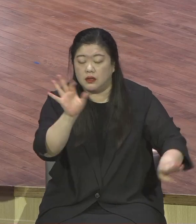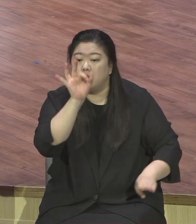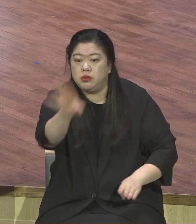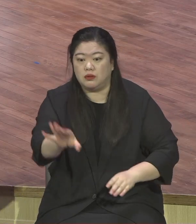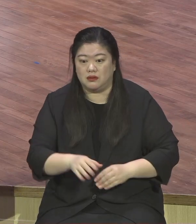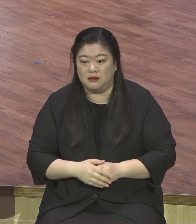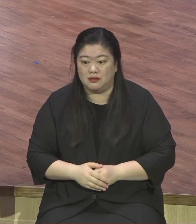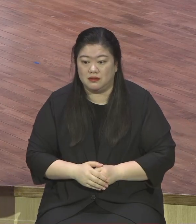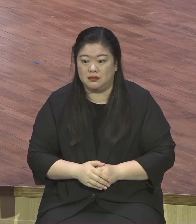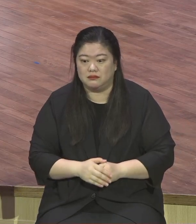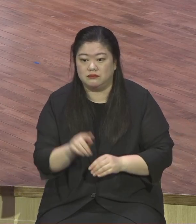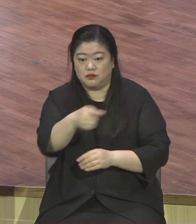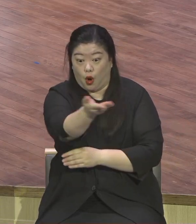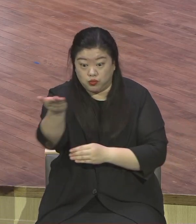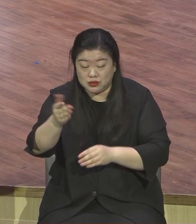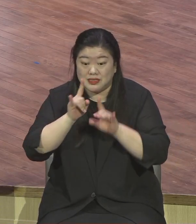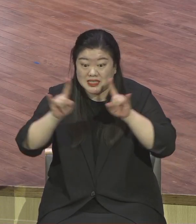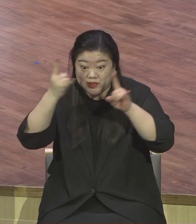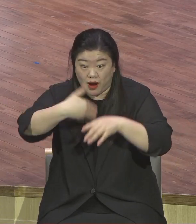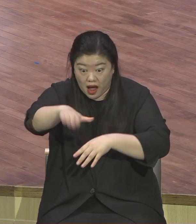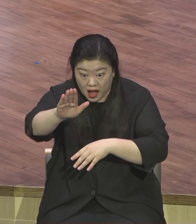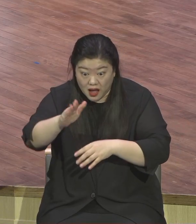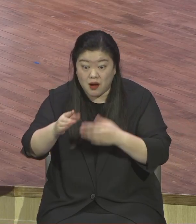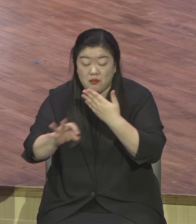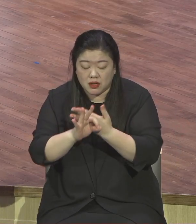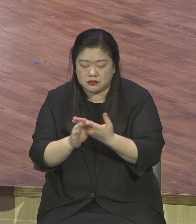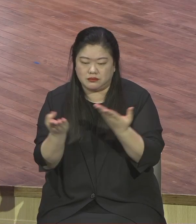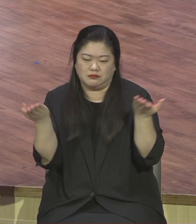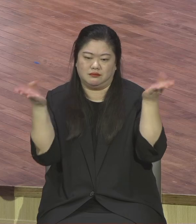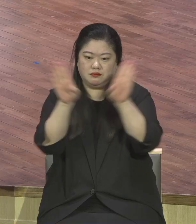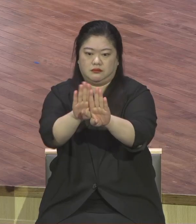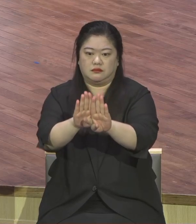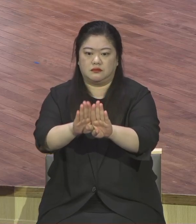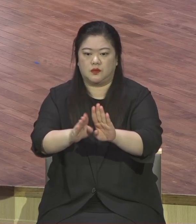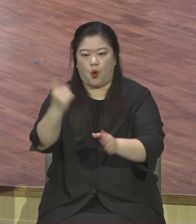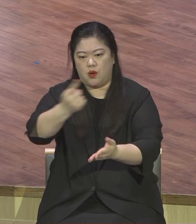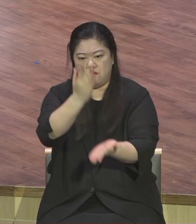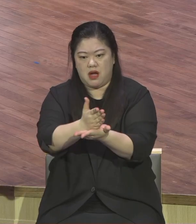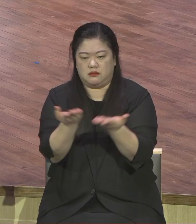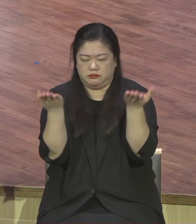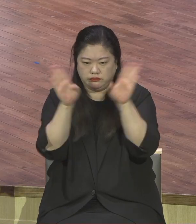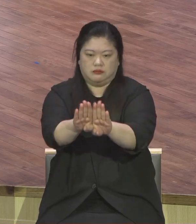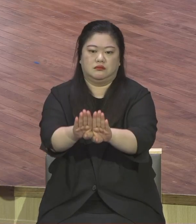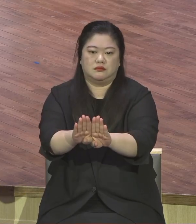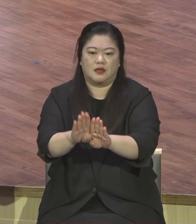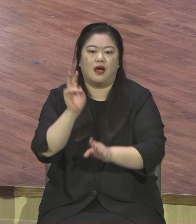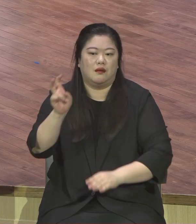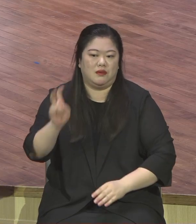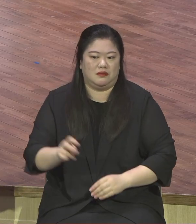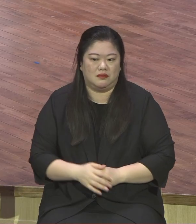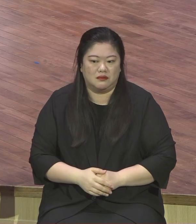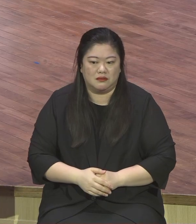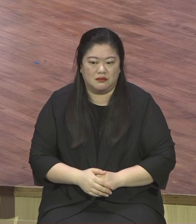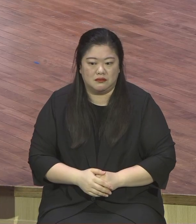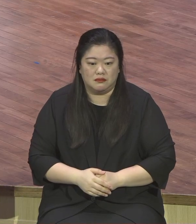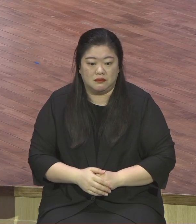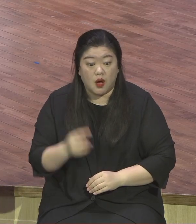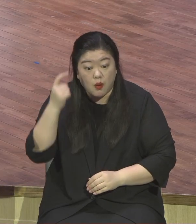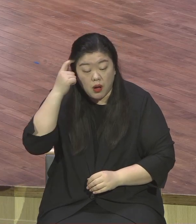해방입니다 그래서 예수 믿는 사람은요 표정이 다릅니다 인상이 달라 말이 달라